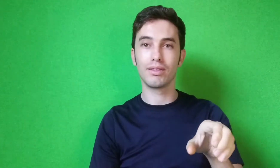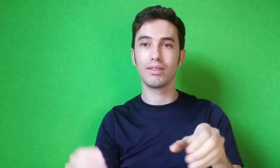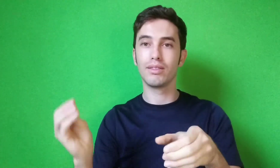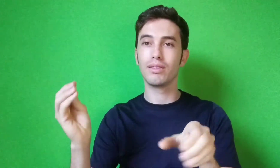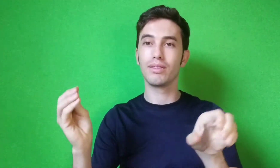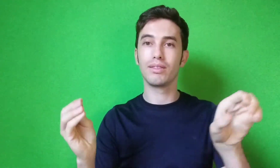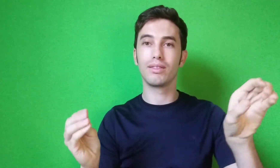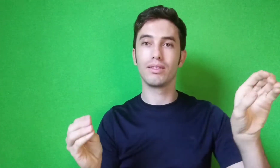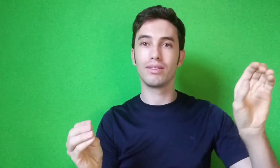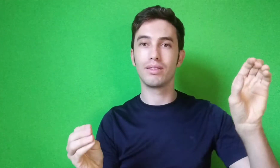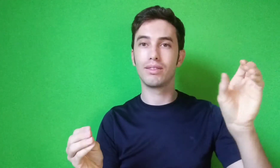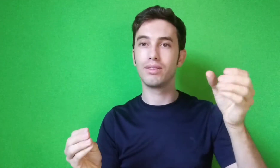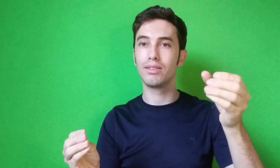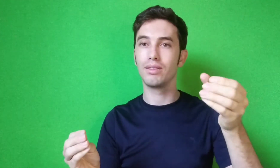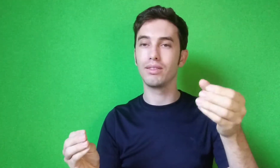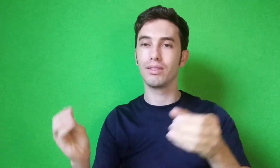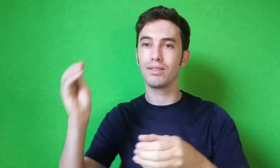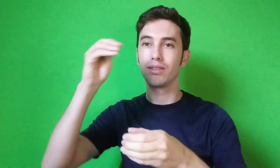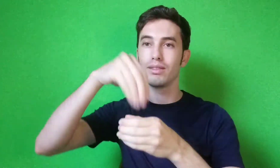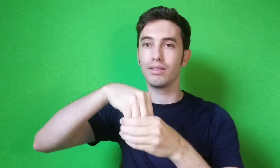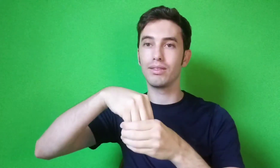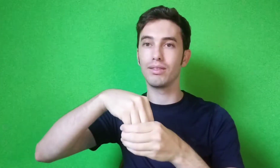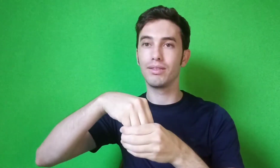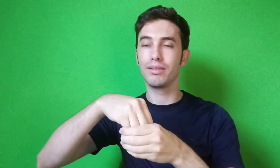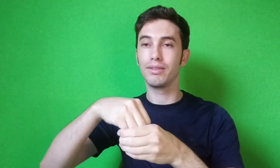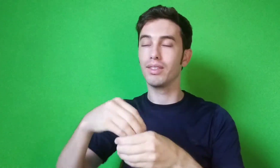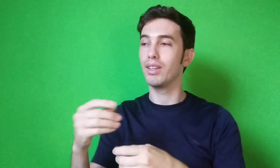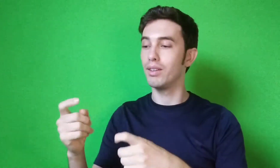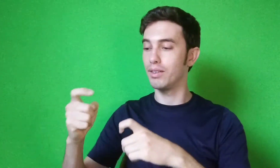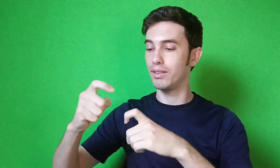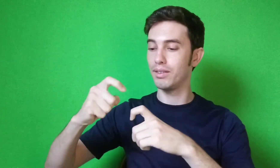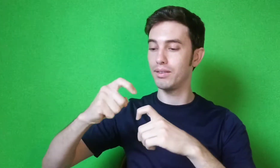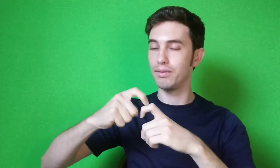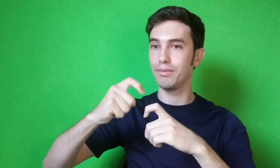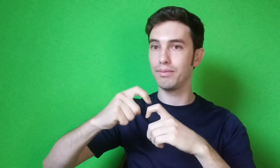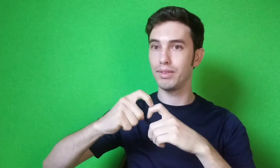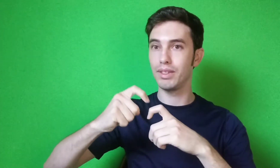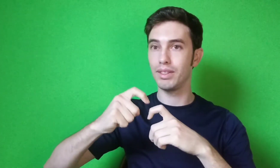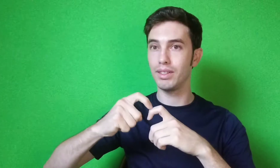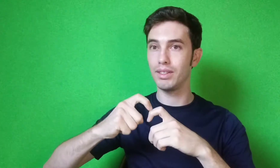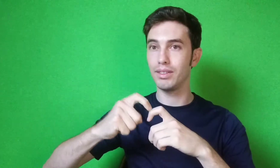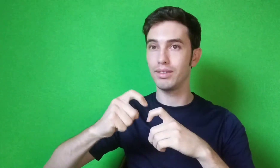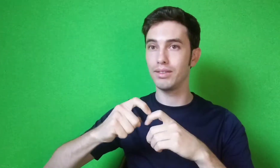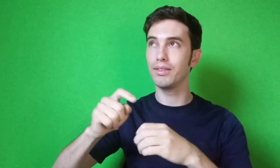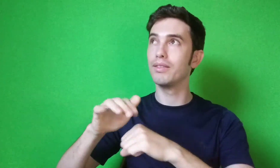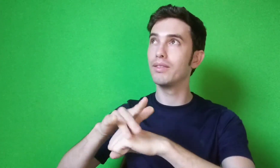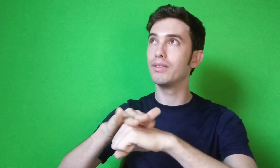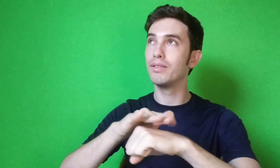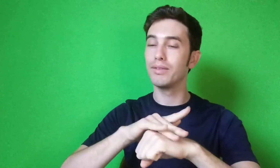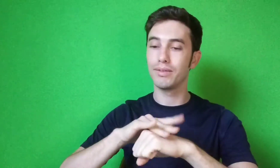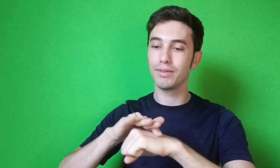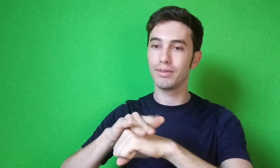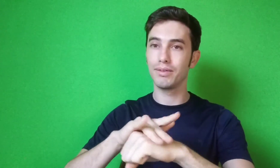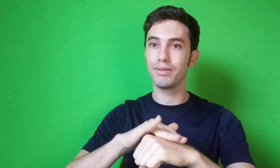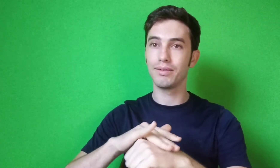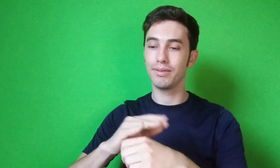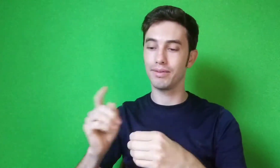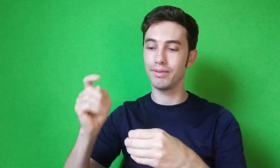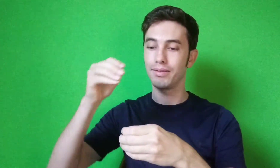você faz com a letra C e faz esse movimento para fazer dentro, então médico e a